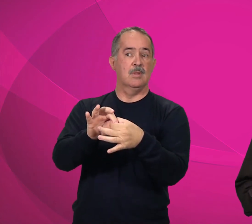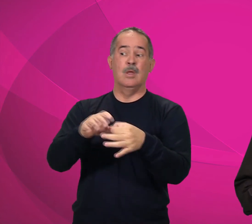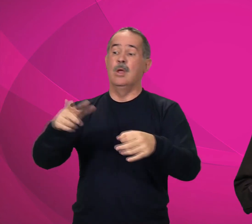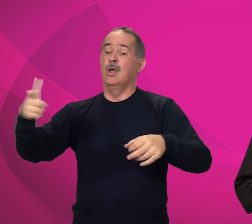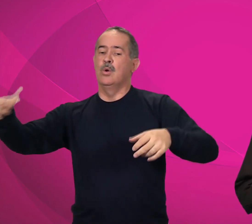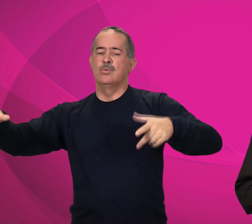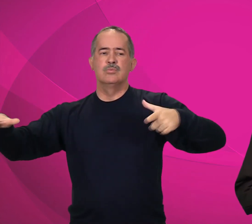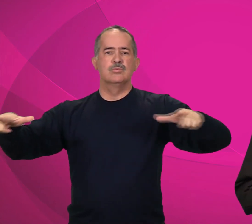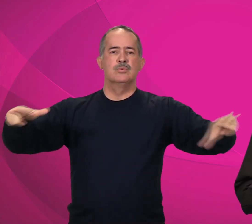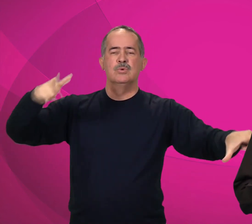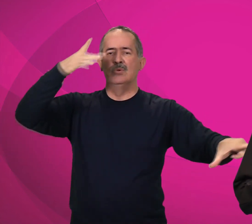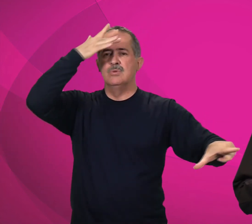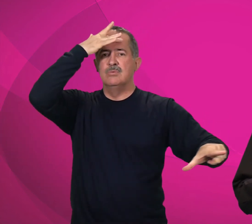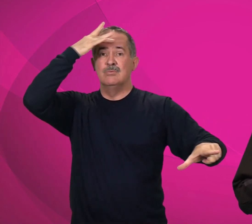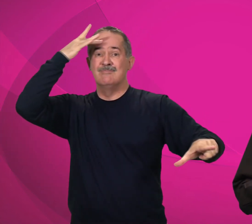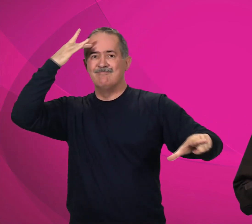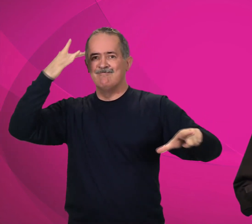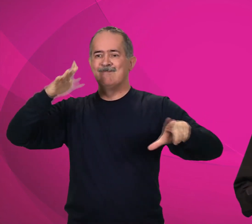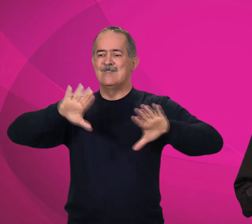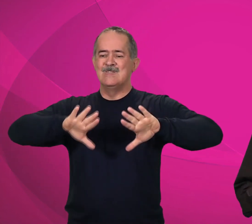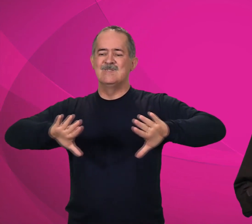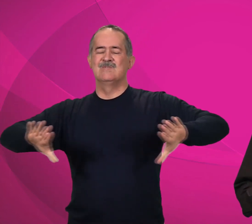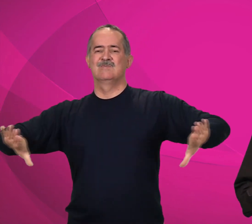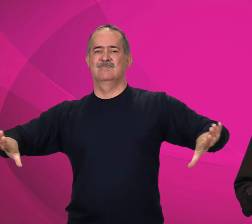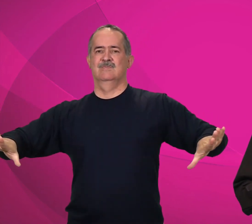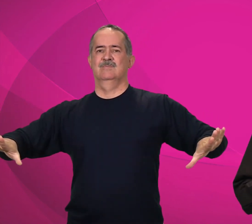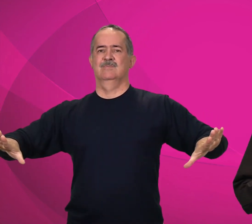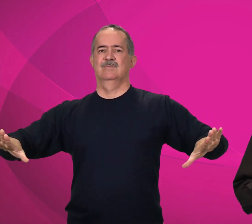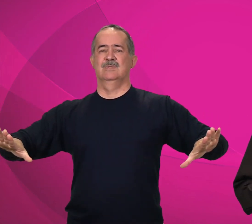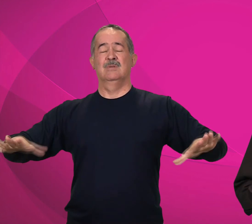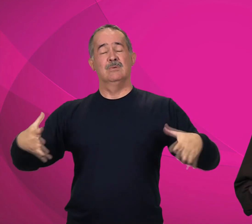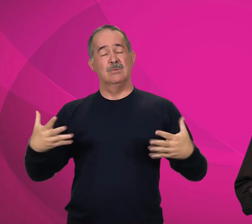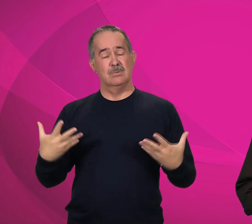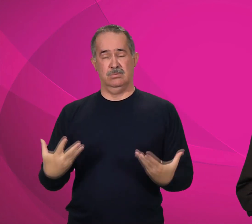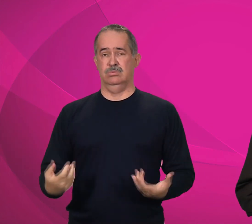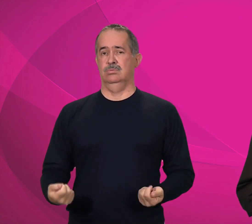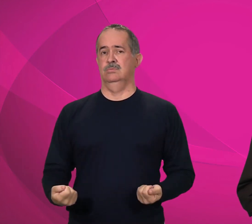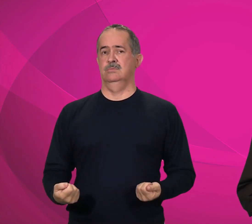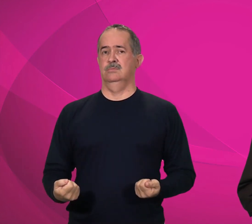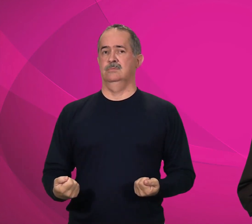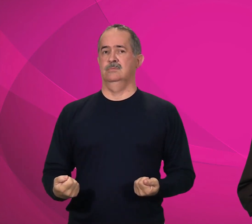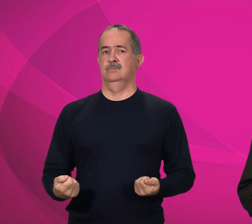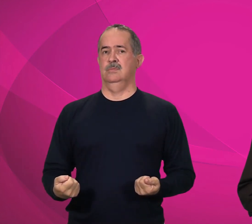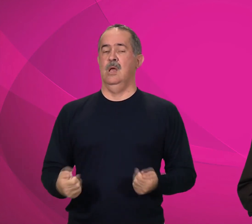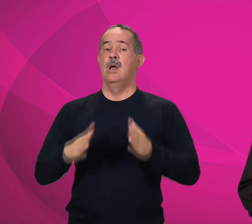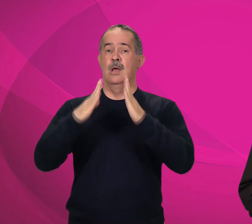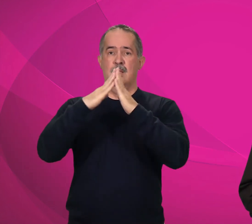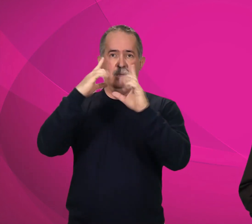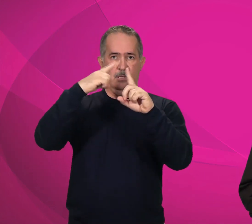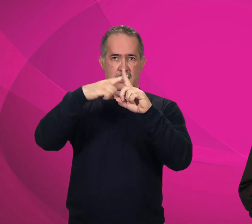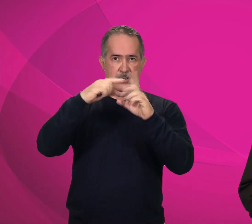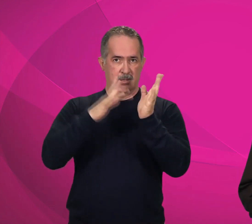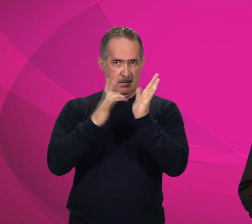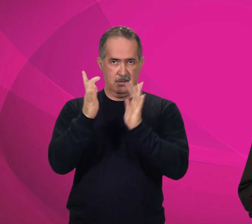com aqueles que estão mais abandonados e desanimados. Na Igreja de Jesus,